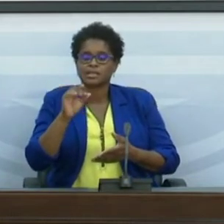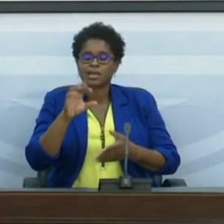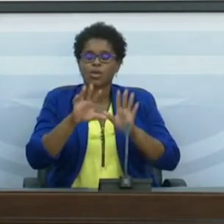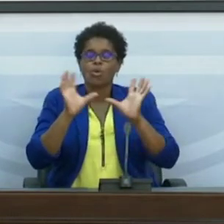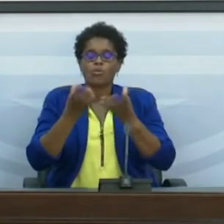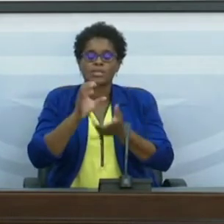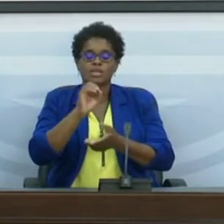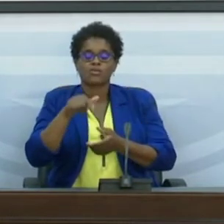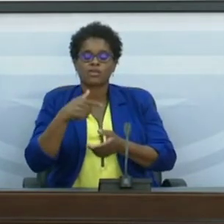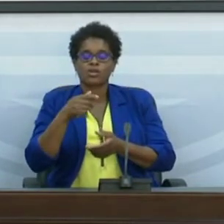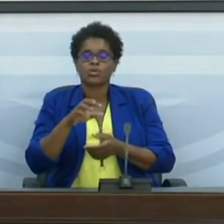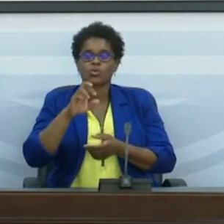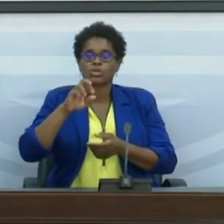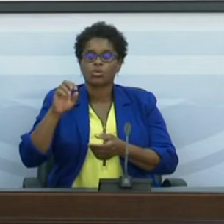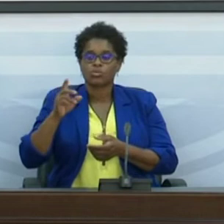,88%.